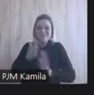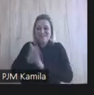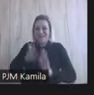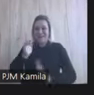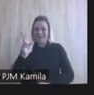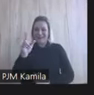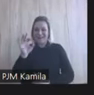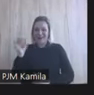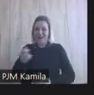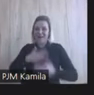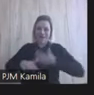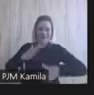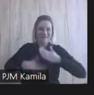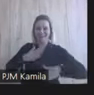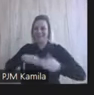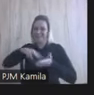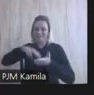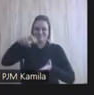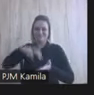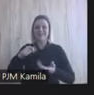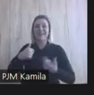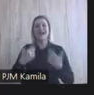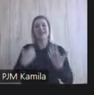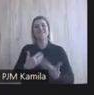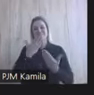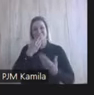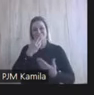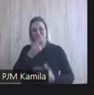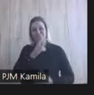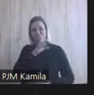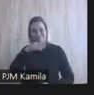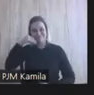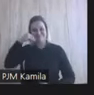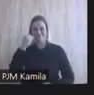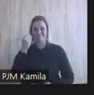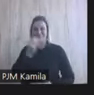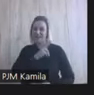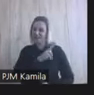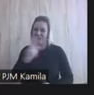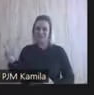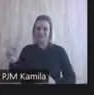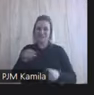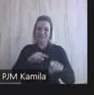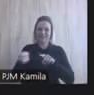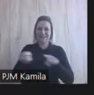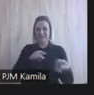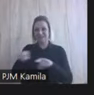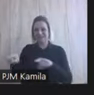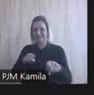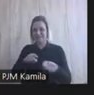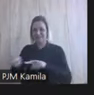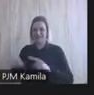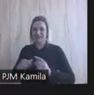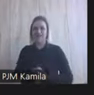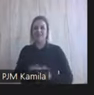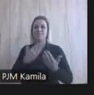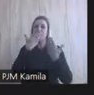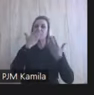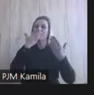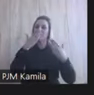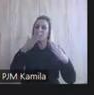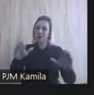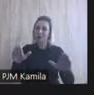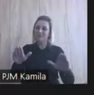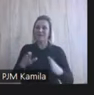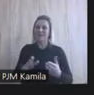Ja bym chciał zobaczyć właśnie Łucję uśmiechniętą tak przy każdym znaku, żeby też pokazać, żeby też